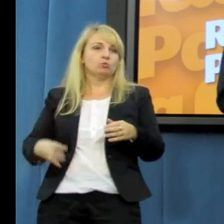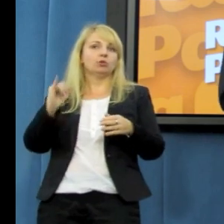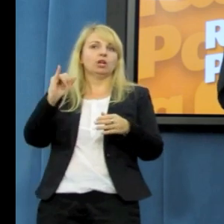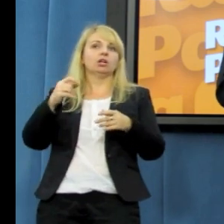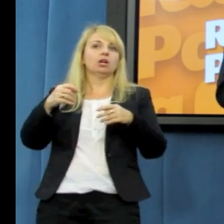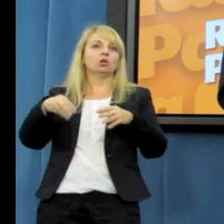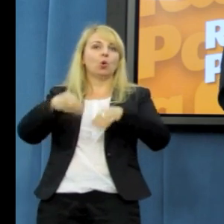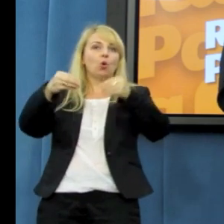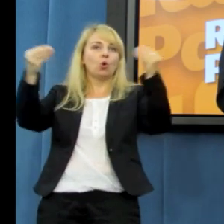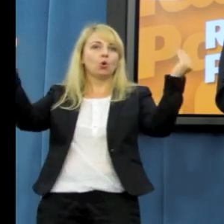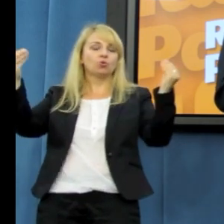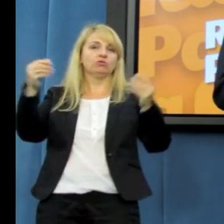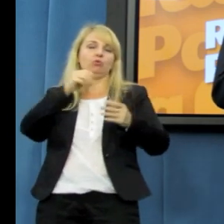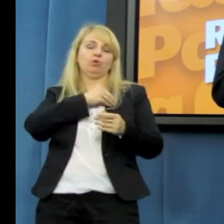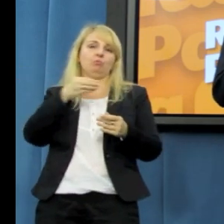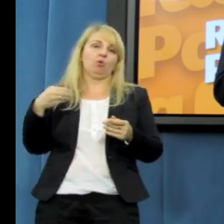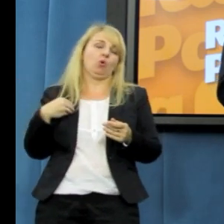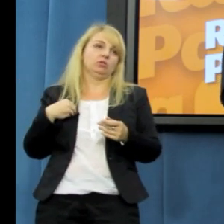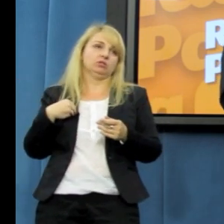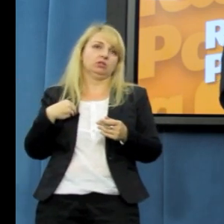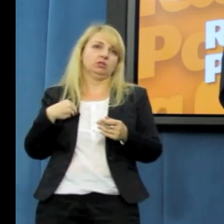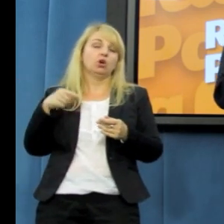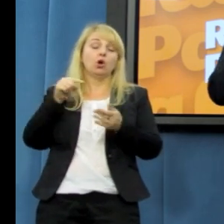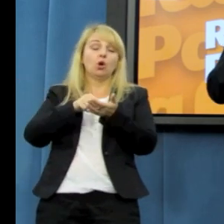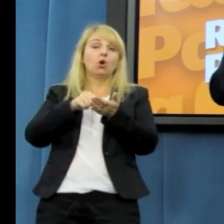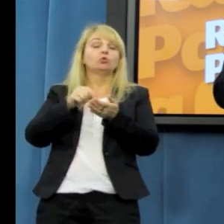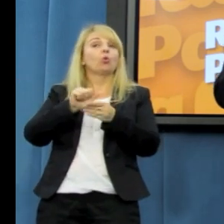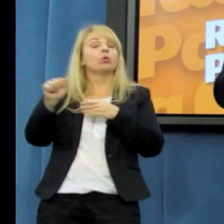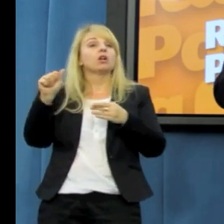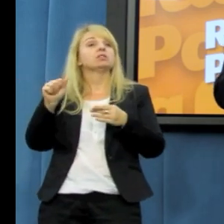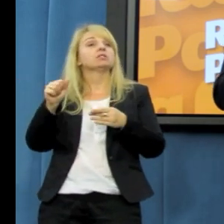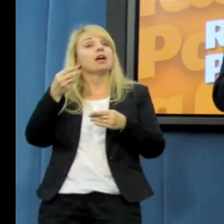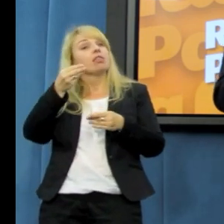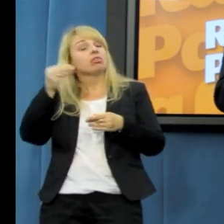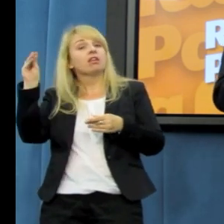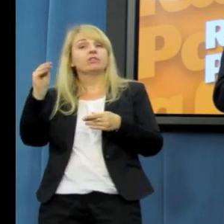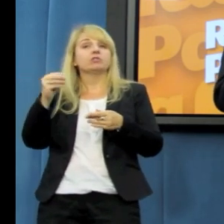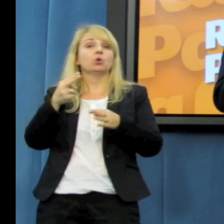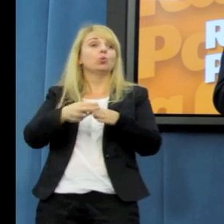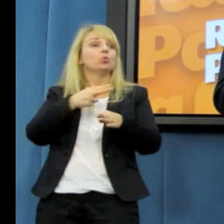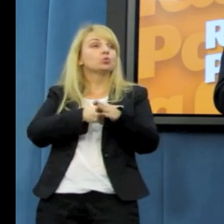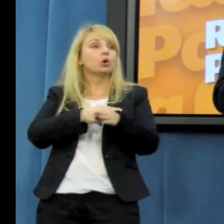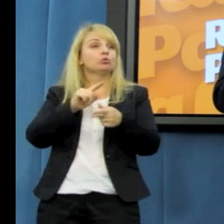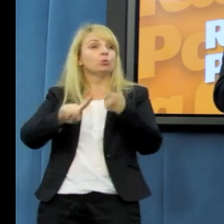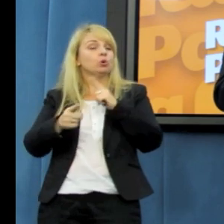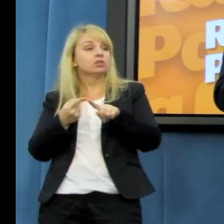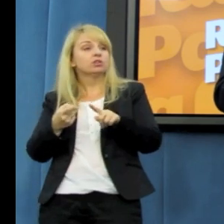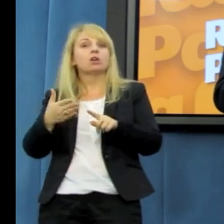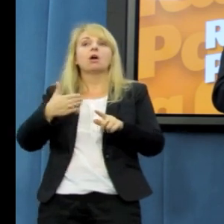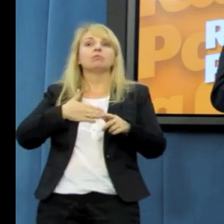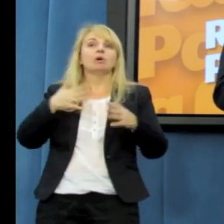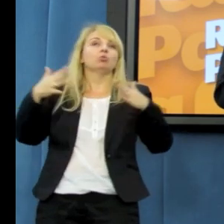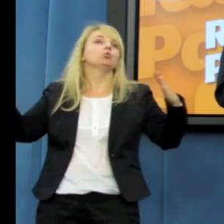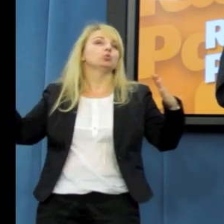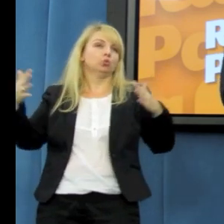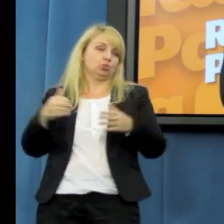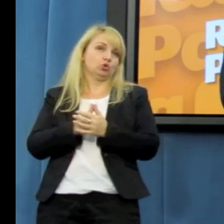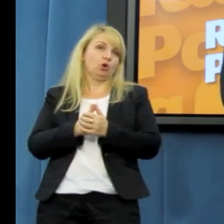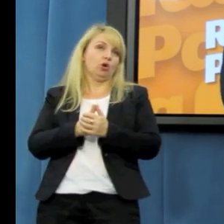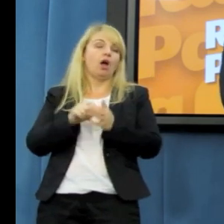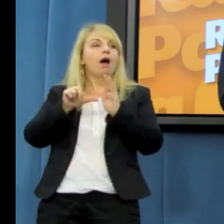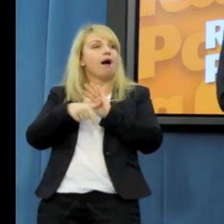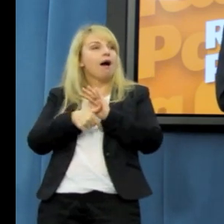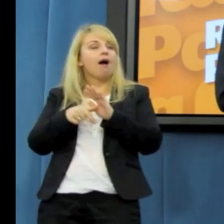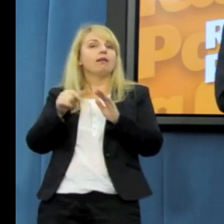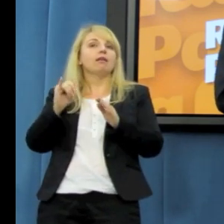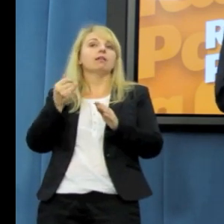Najczęściej urzędów politycznych, kompetencjomietów w Warszawie, tych przypadków mamy na co dzień mnóstwo w każdej spółce miejskiej, a jednak